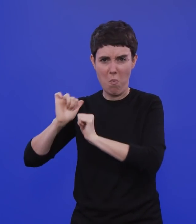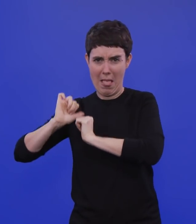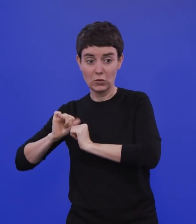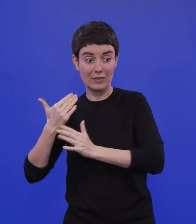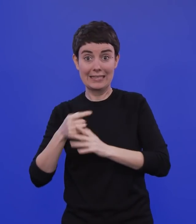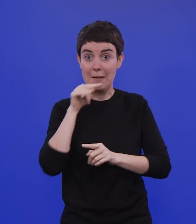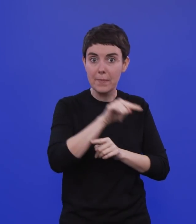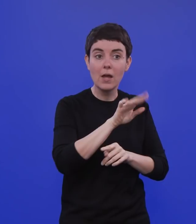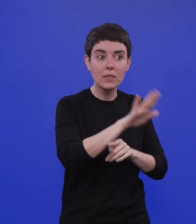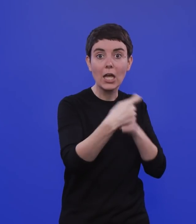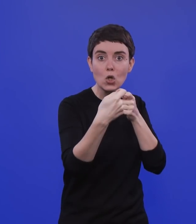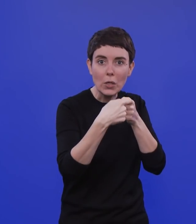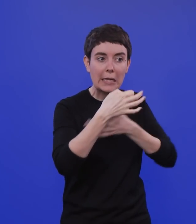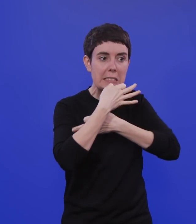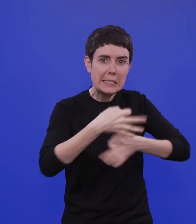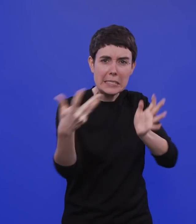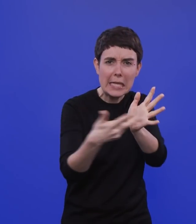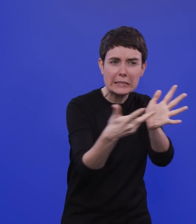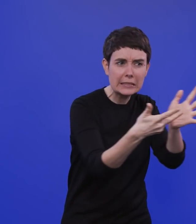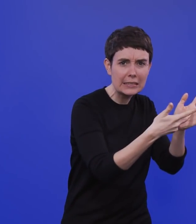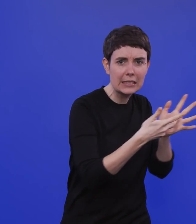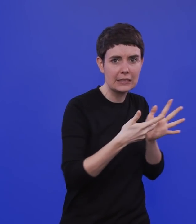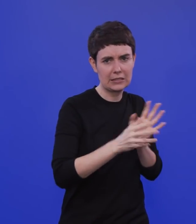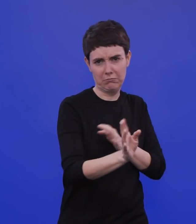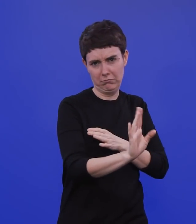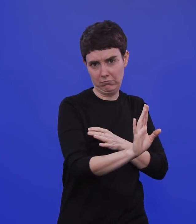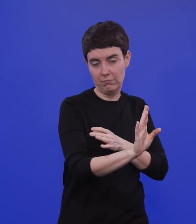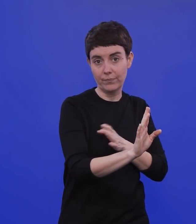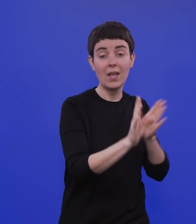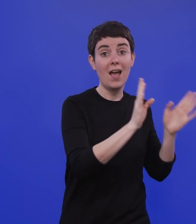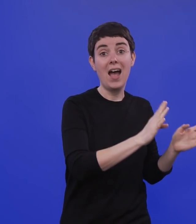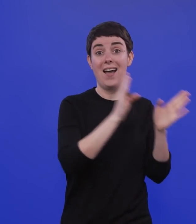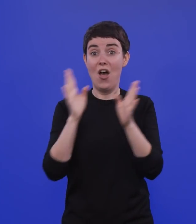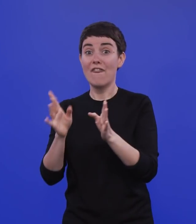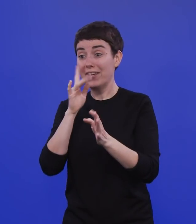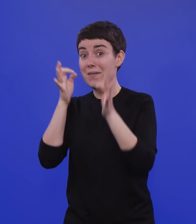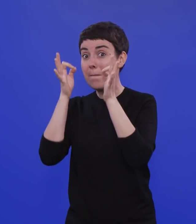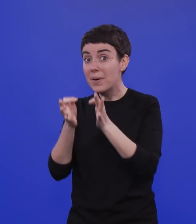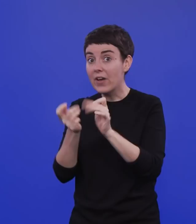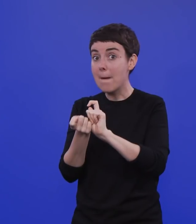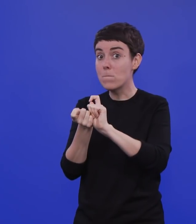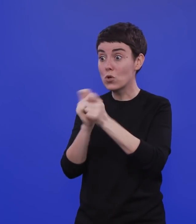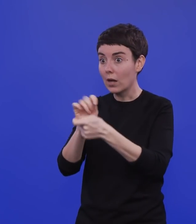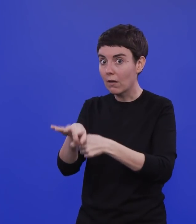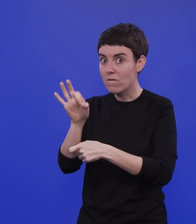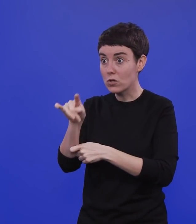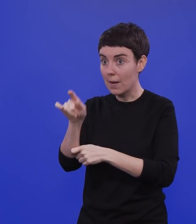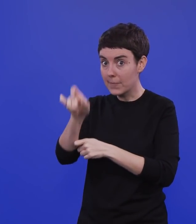so stark in der Umgebung nachgetestet. Während wenn jemand mit einer Mutante diagnostiziert wird, dann wird natürlich ganz